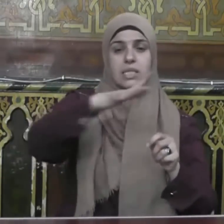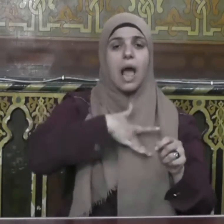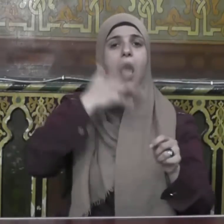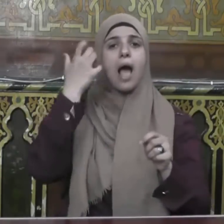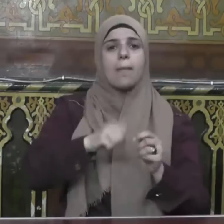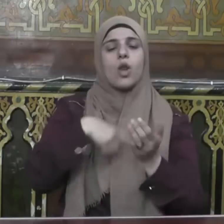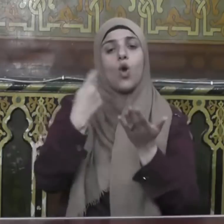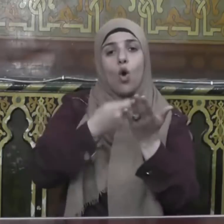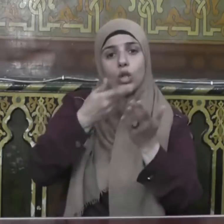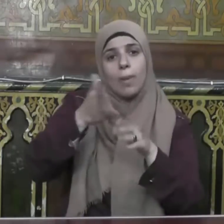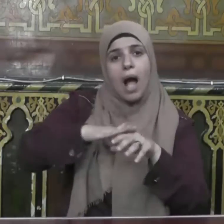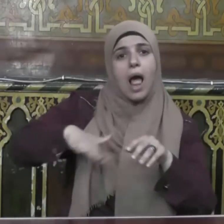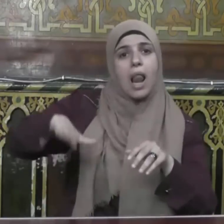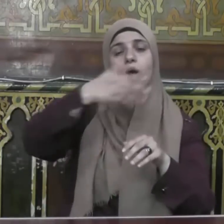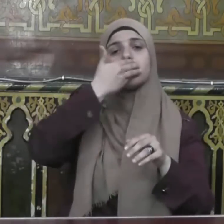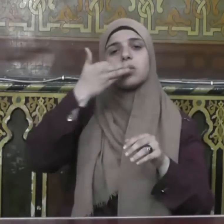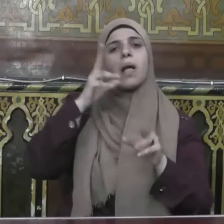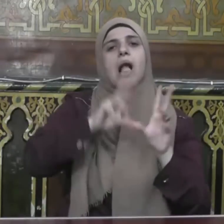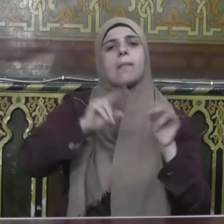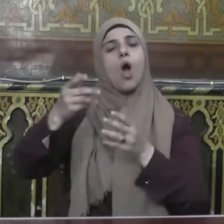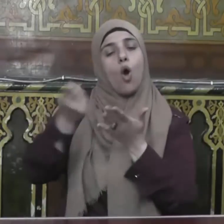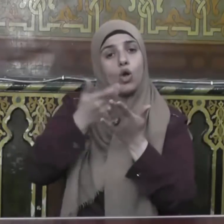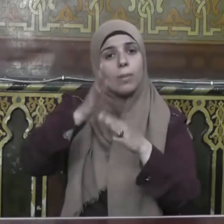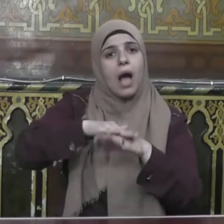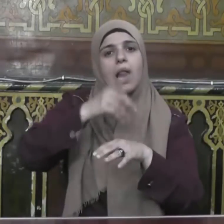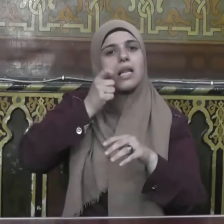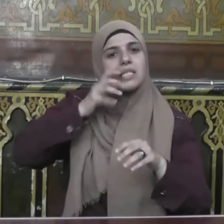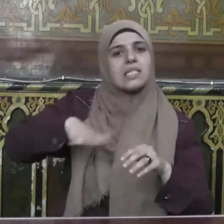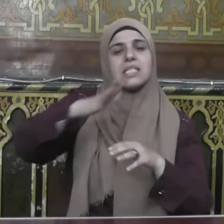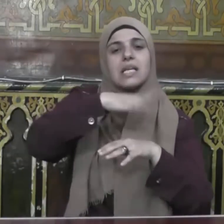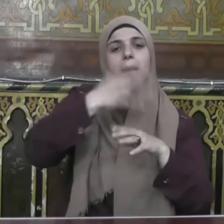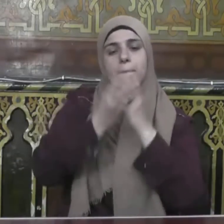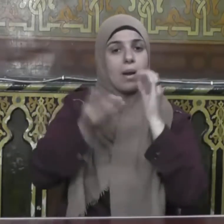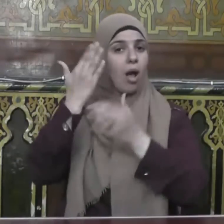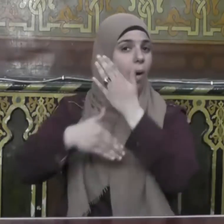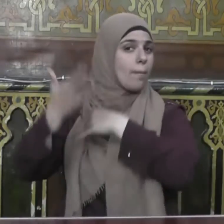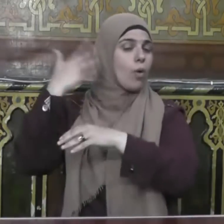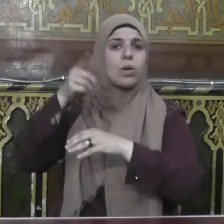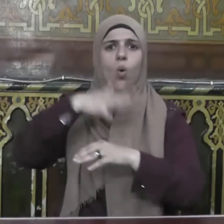كتب عليكم الصيام كما كتب على الذين من قبلكم لعلكم تتقون